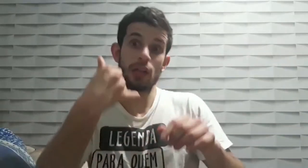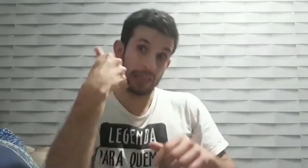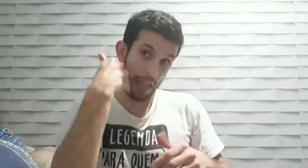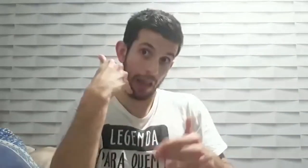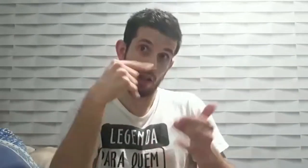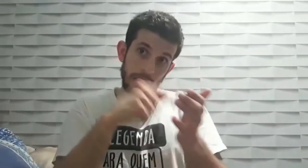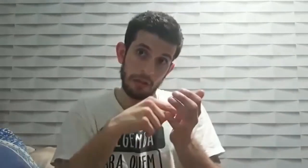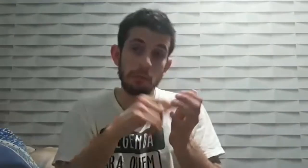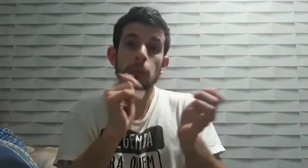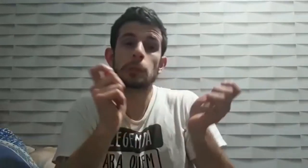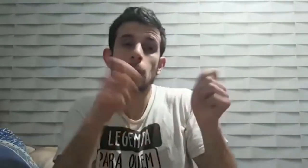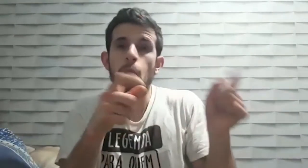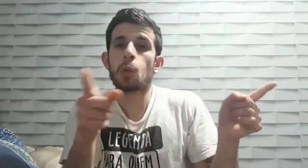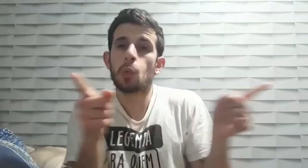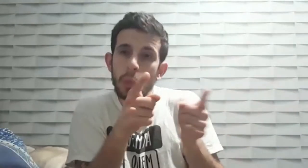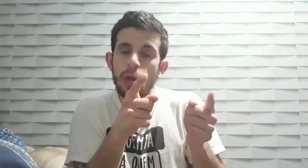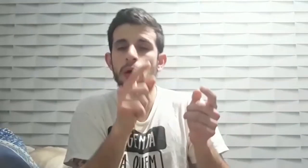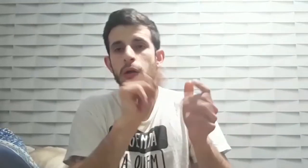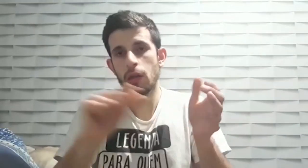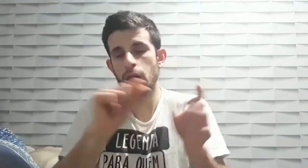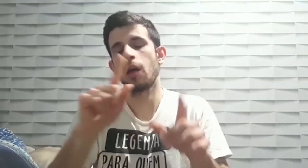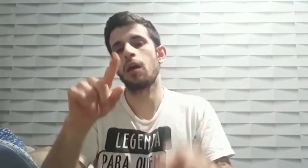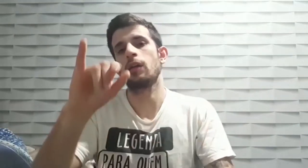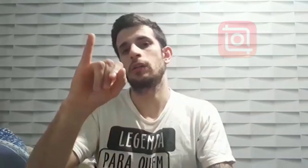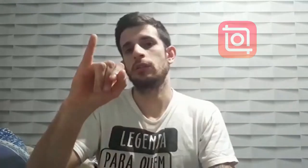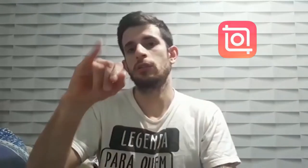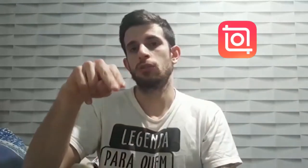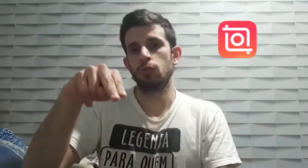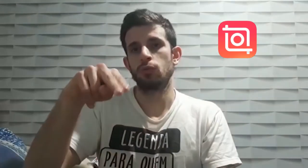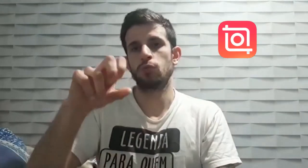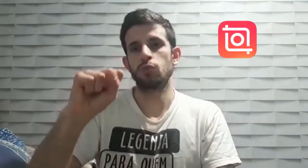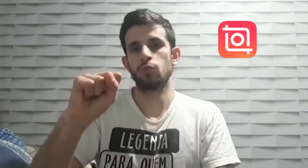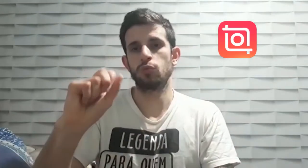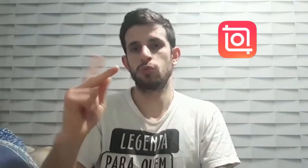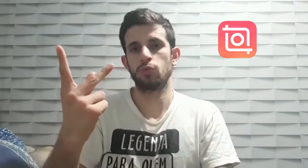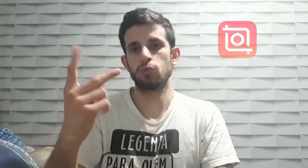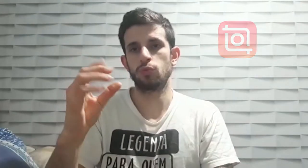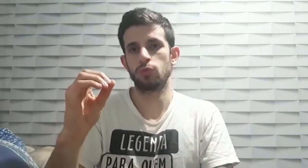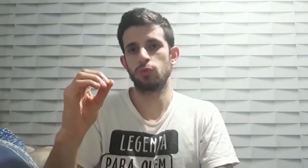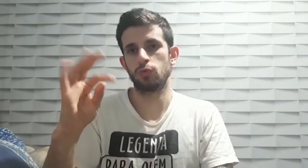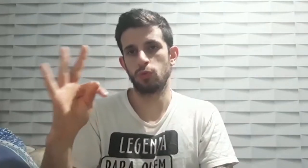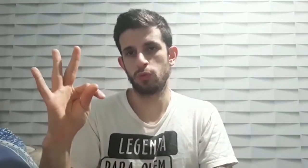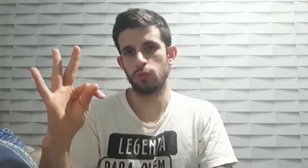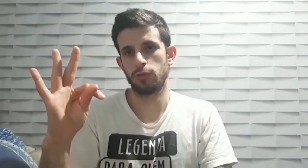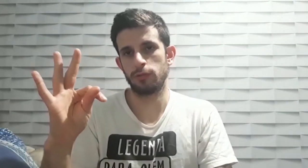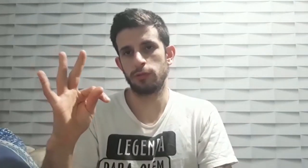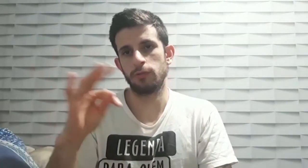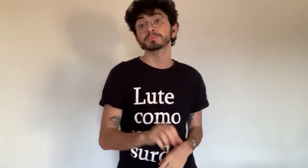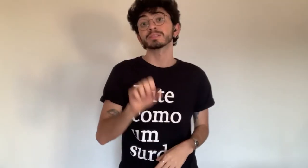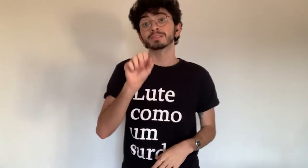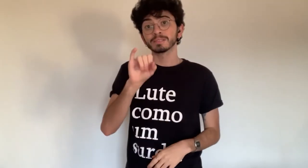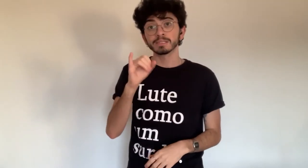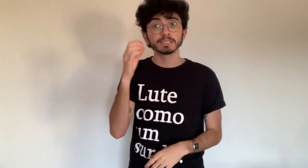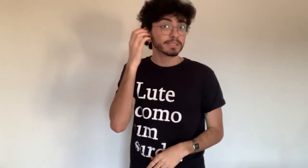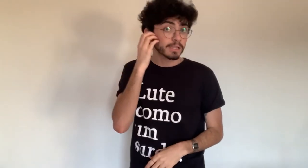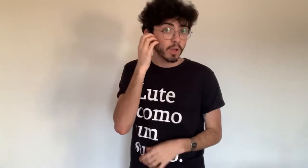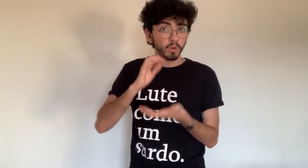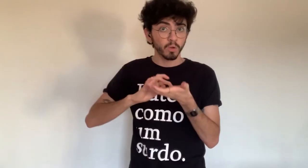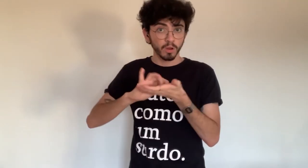No celular eu edito as legendas pelo aplicativo InShot Gabriel Isaac Se for